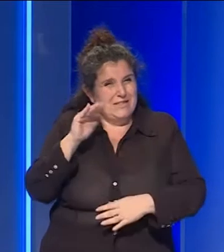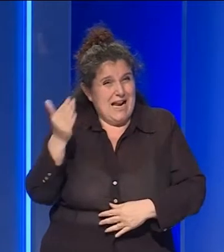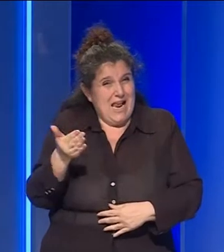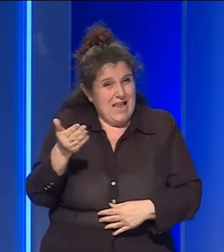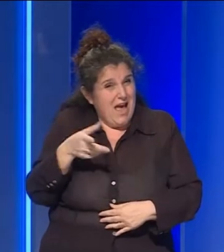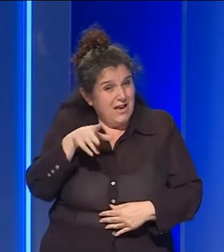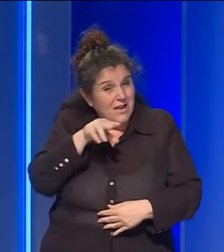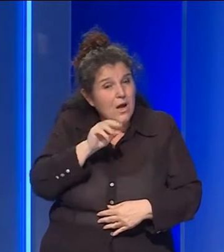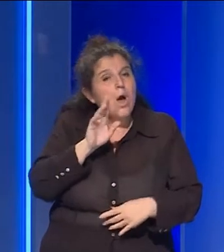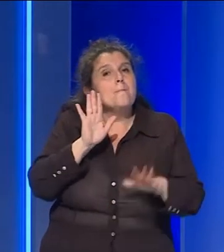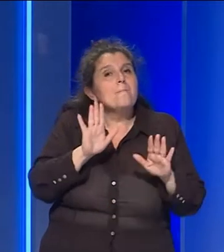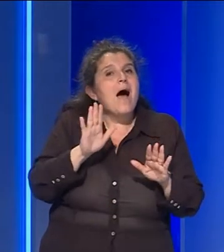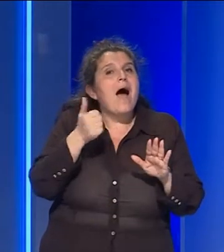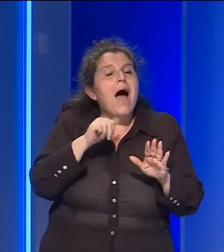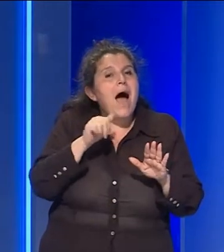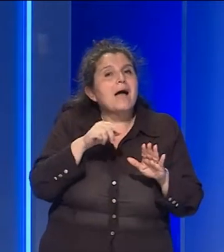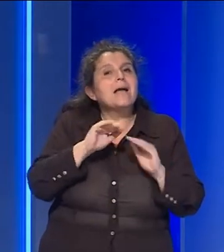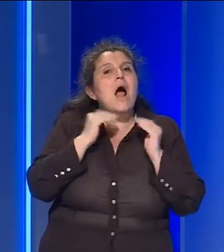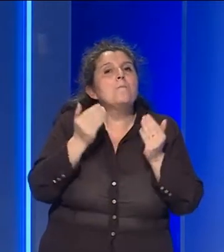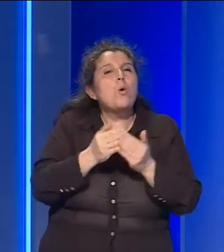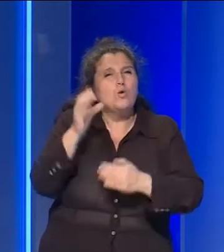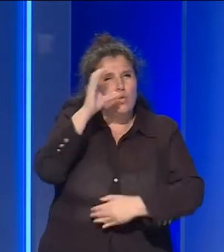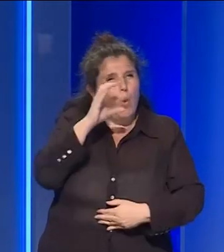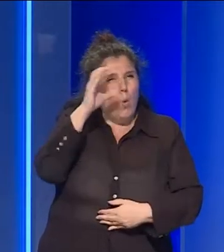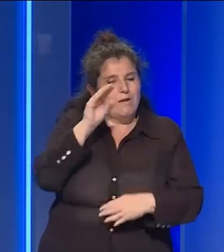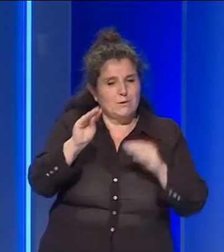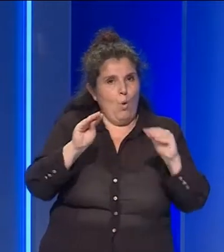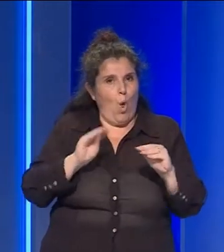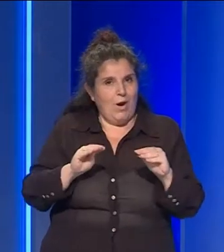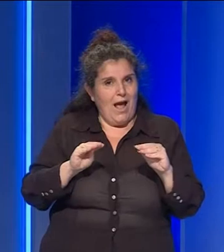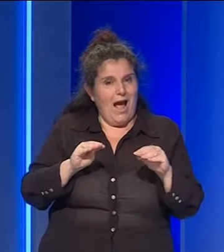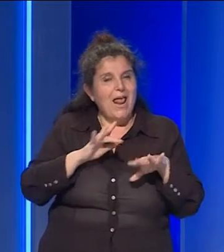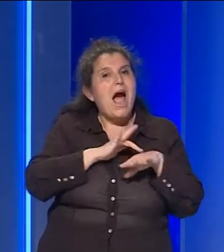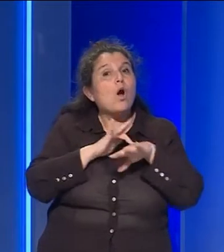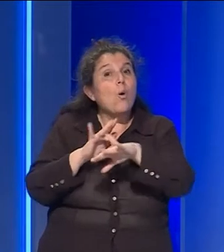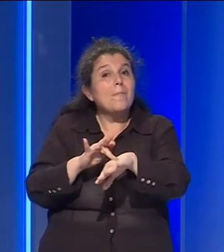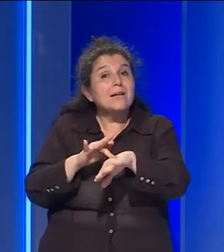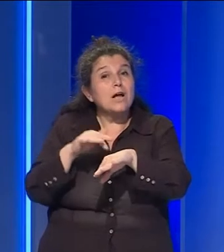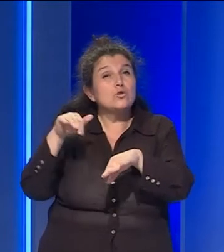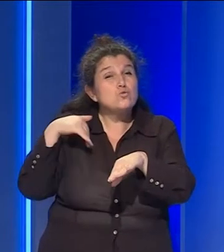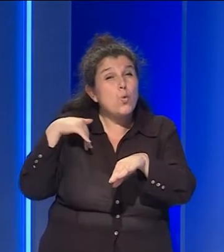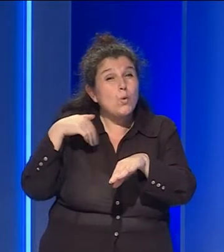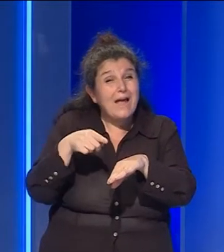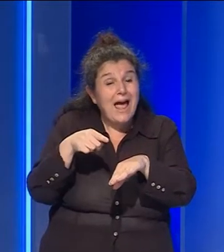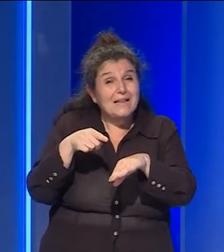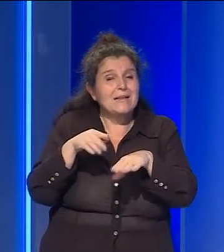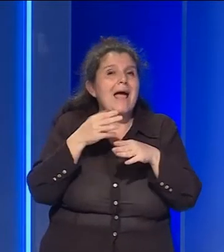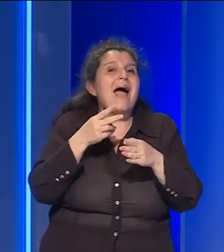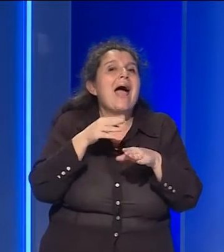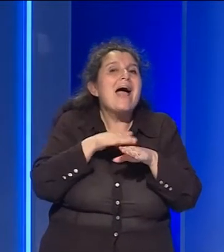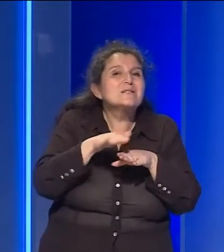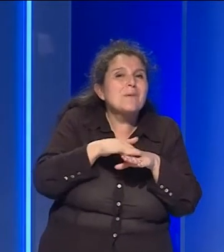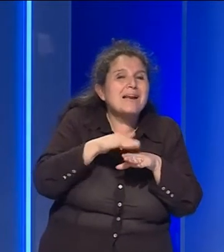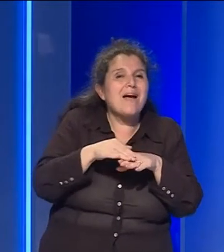ma anche e soprattutto al mondo del turismo locale accompagnando gli studenti a fare esperienze nei nostri ristoranti,